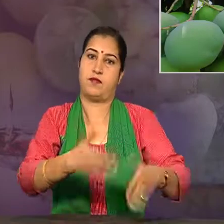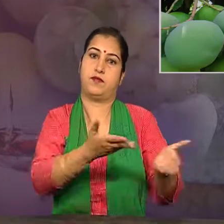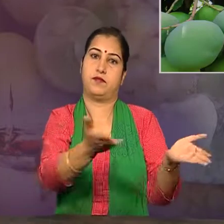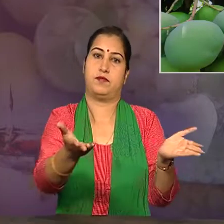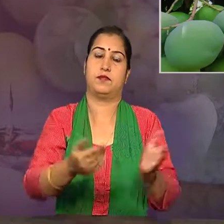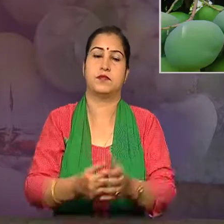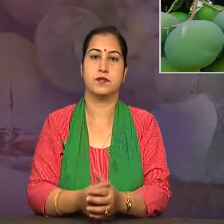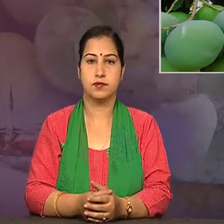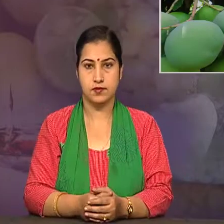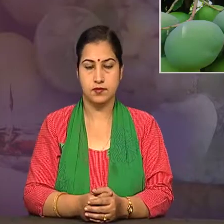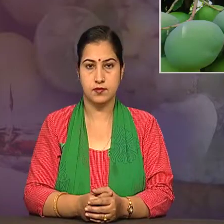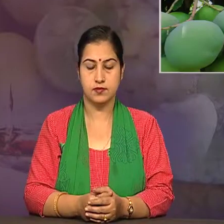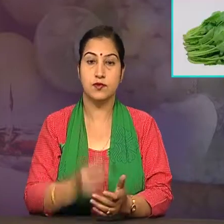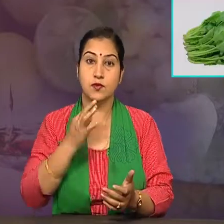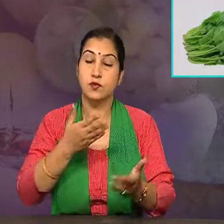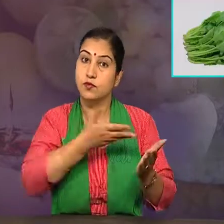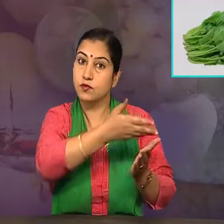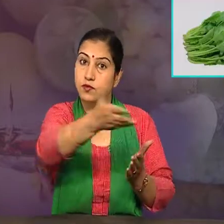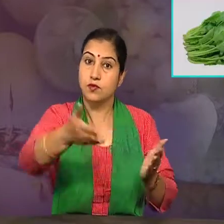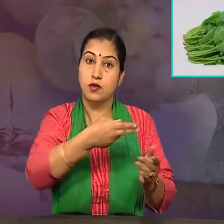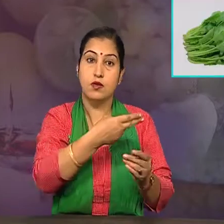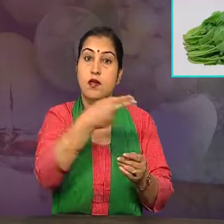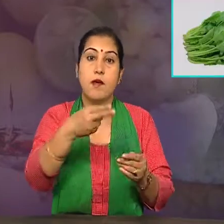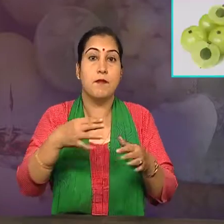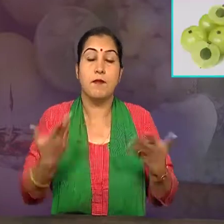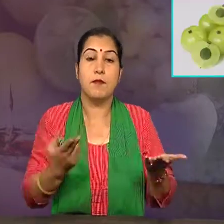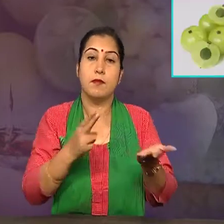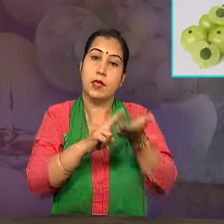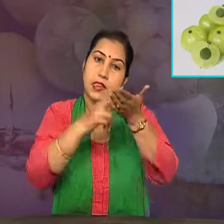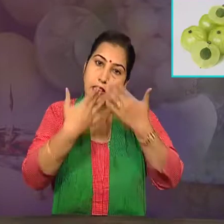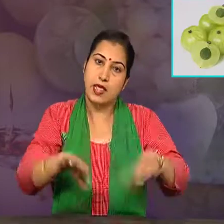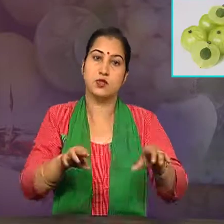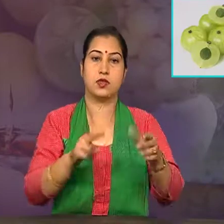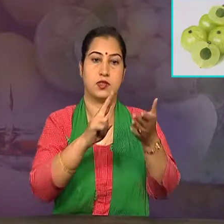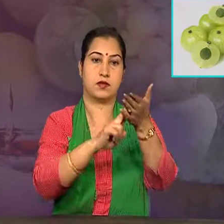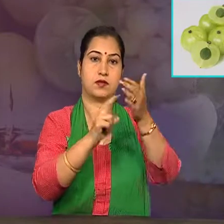इसलिए इन्हें प्राकृतिक अमल कहते हैं